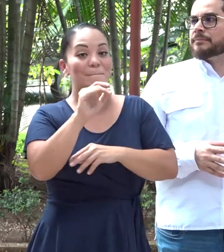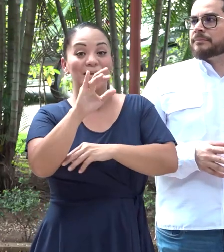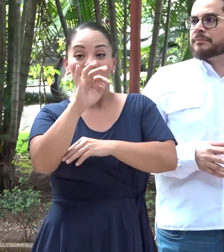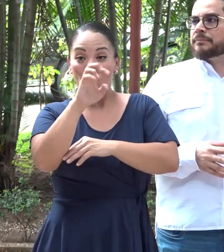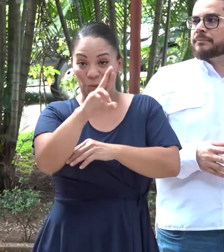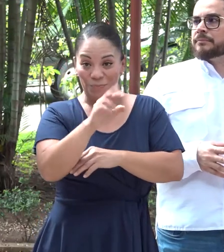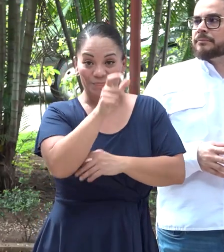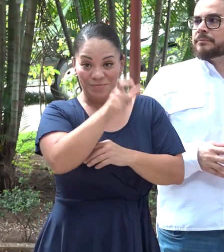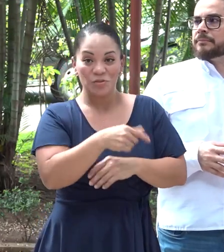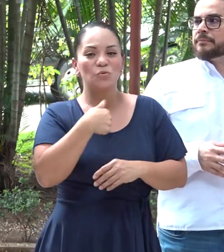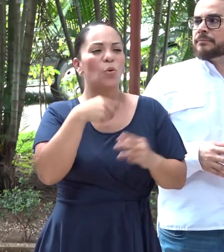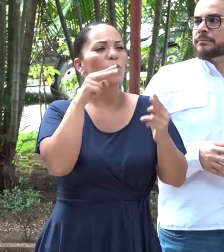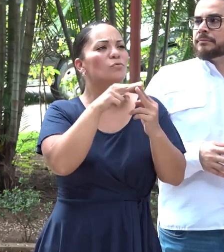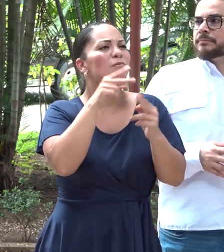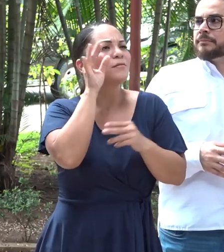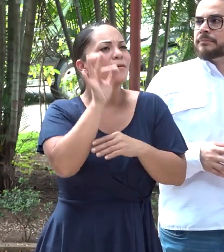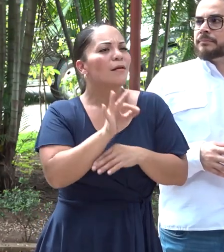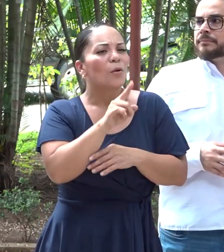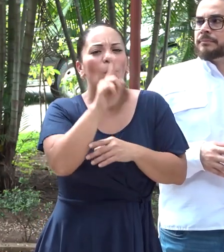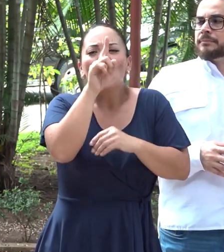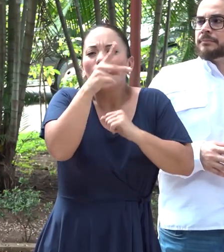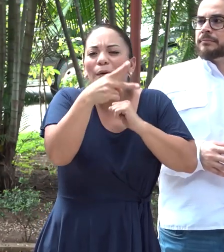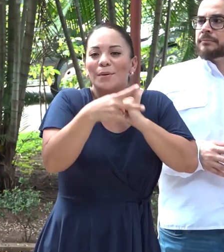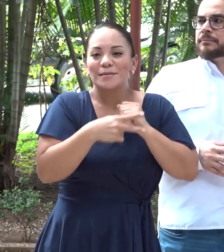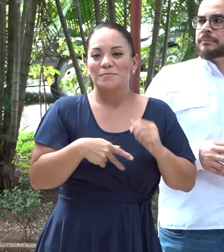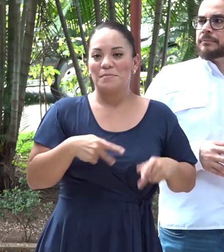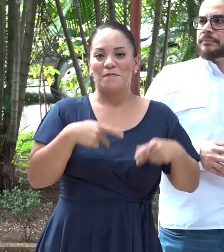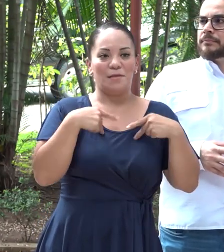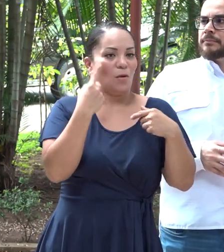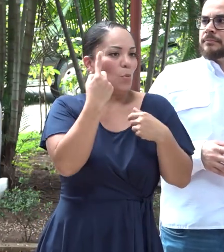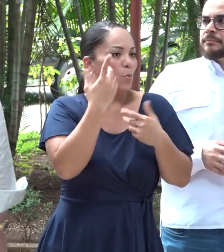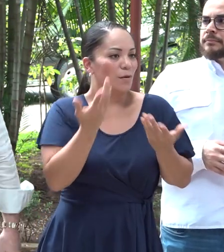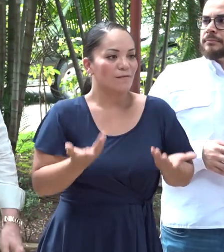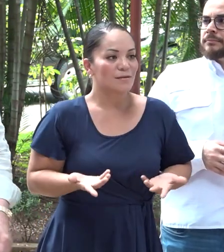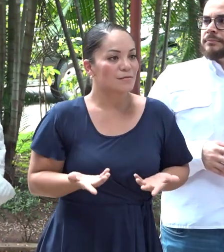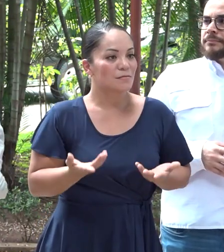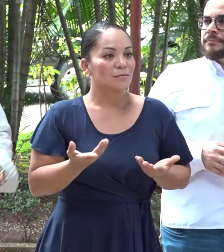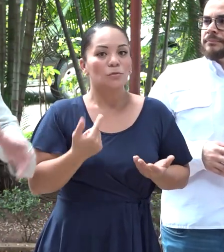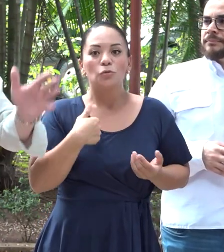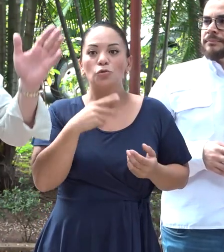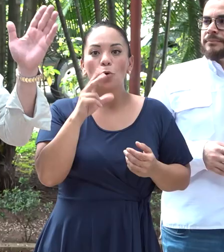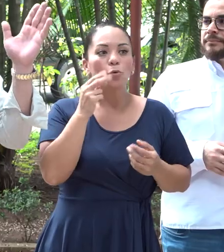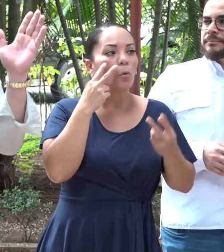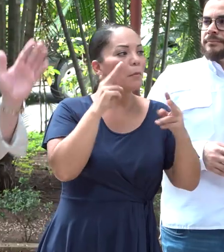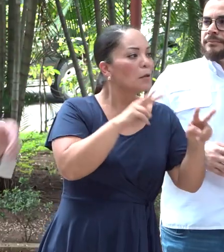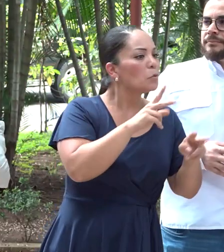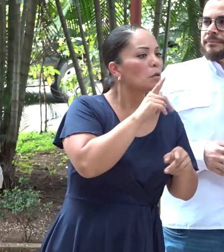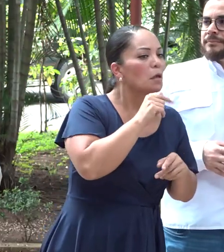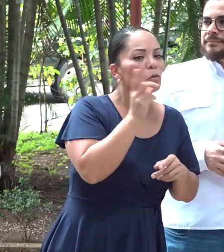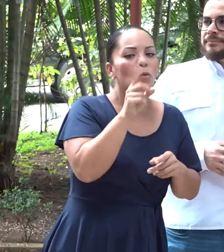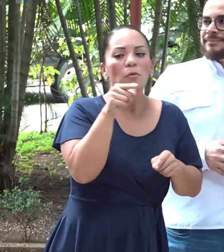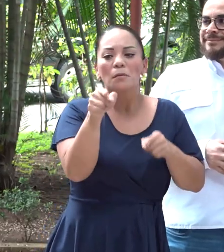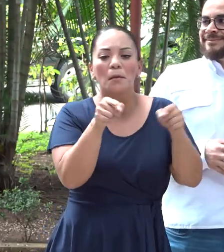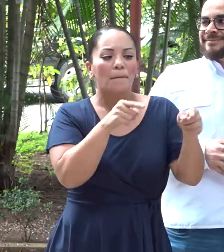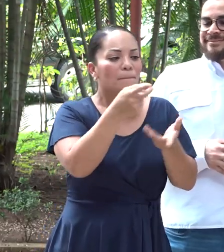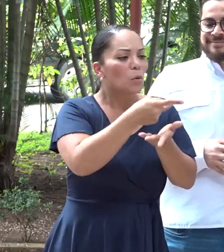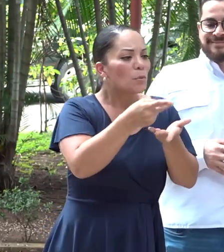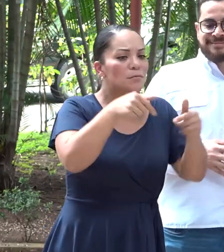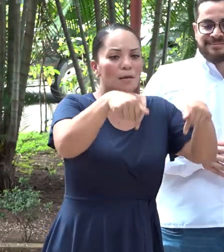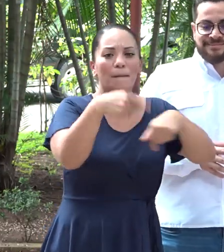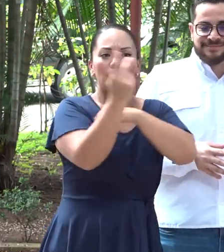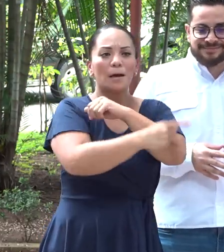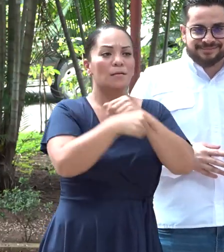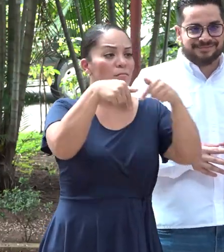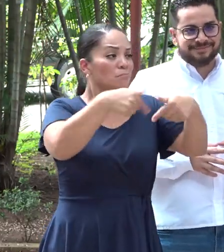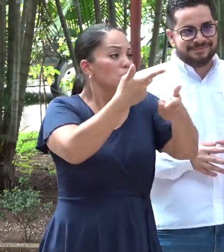yo lo conocí, creo, una vez en mi vida. Yo no ando viendo quién anda en qué provincia en este país. Es un país